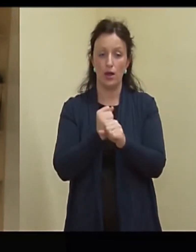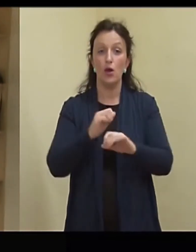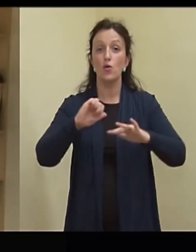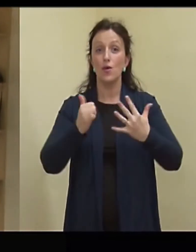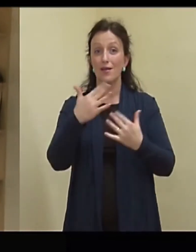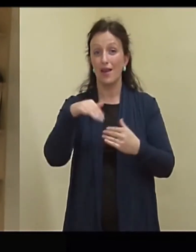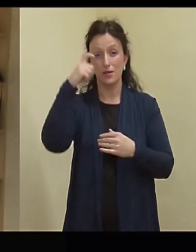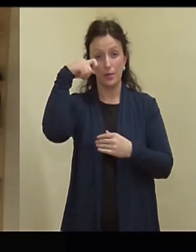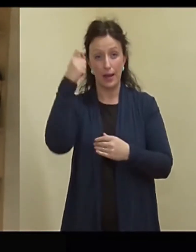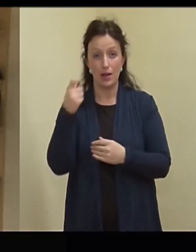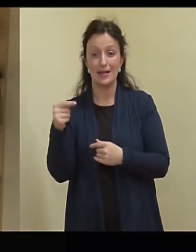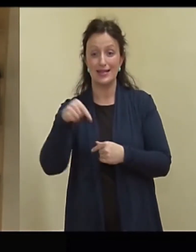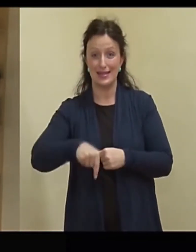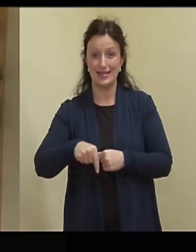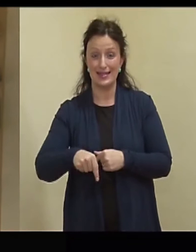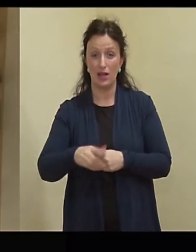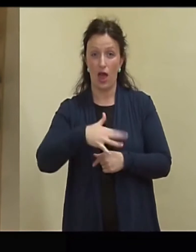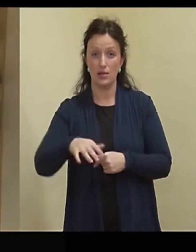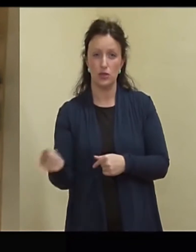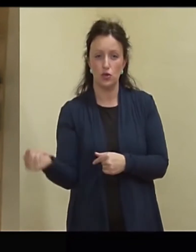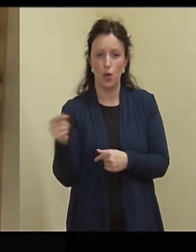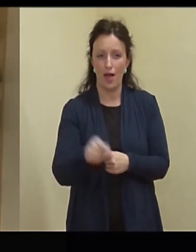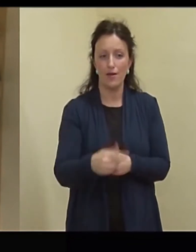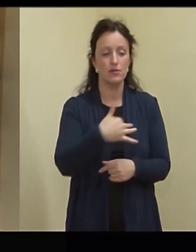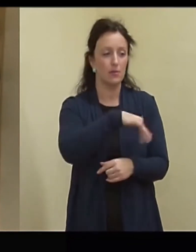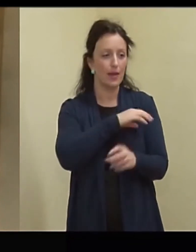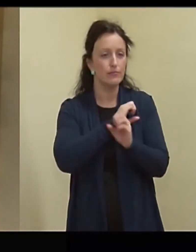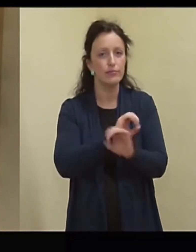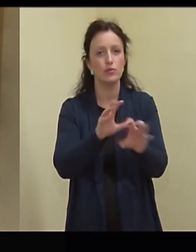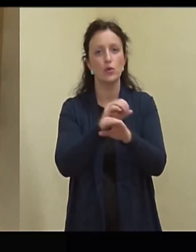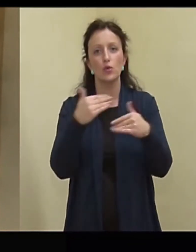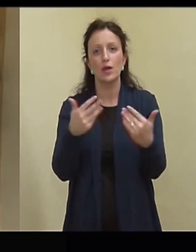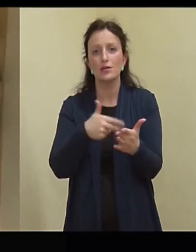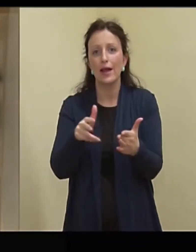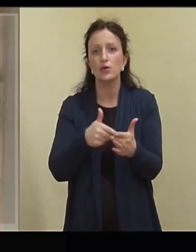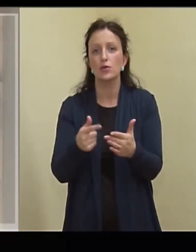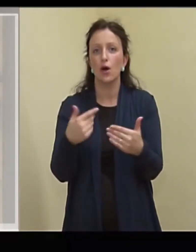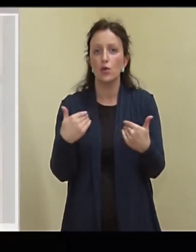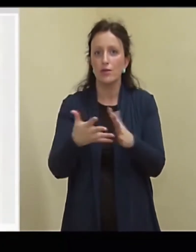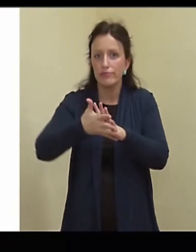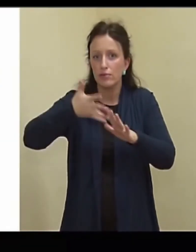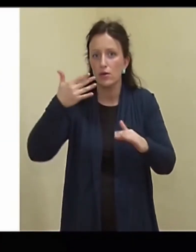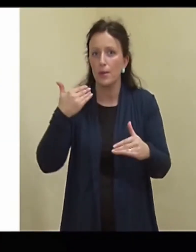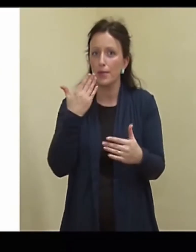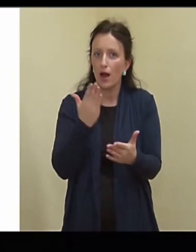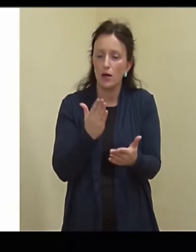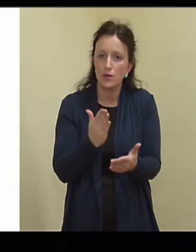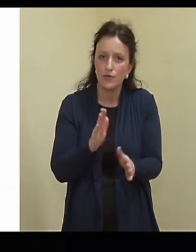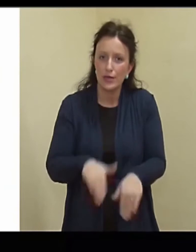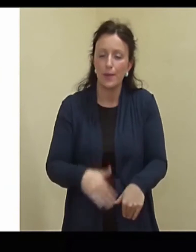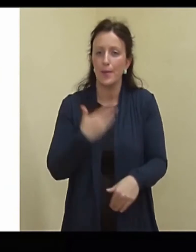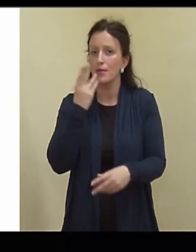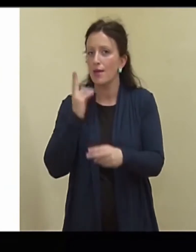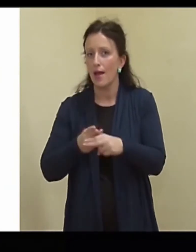käivad meil siin klassis, räägime neile, kuidas käituda, mis moodi ära tunda ja kõike see, et kuidas tohib ja mida ei tohi. Nüüd